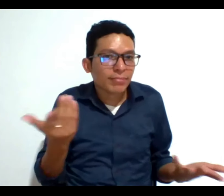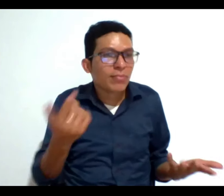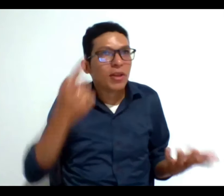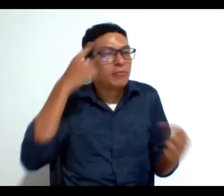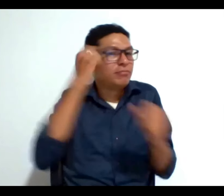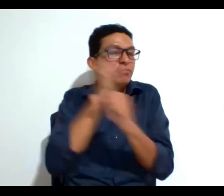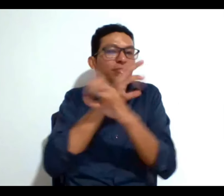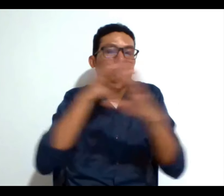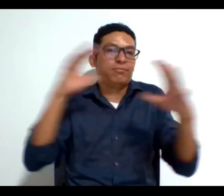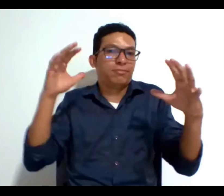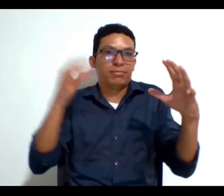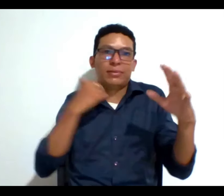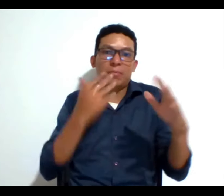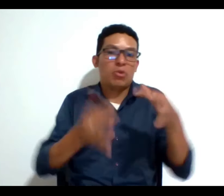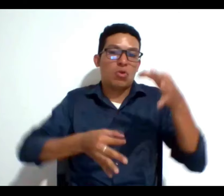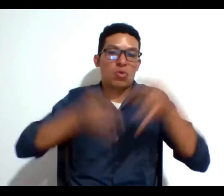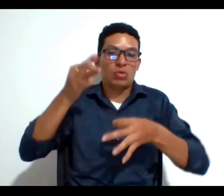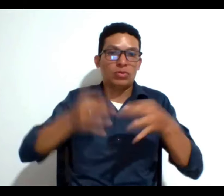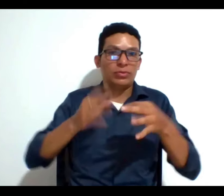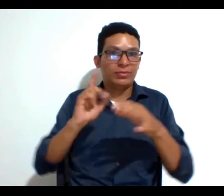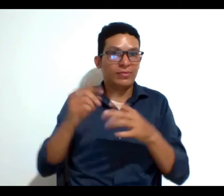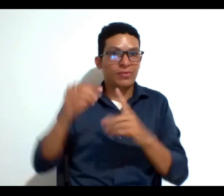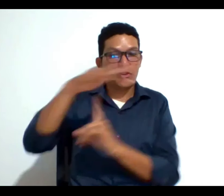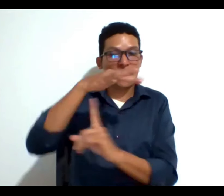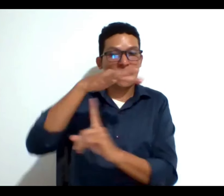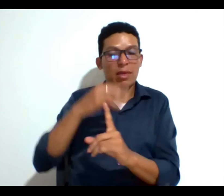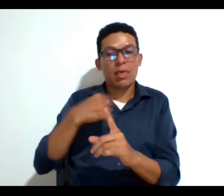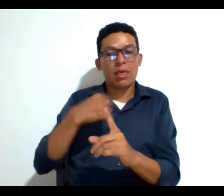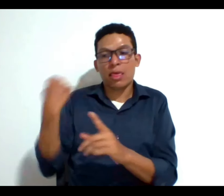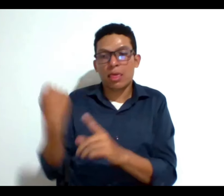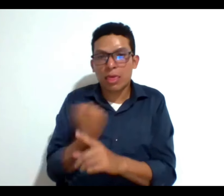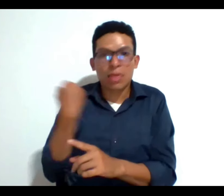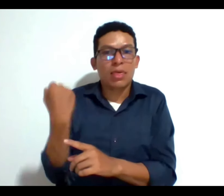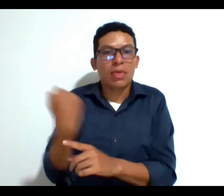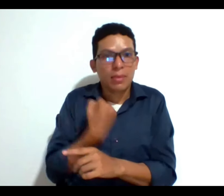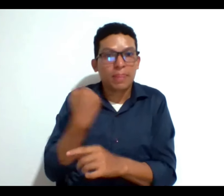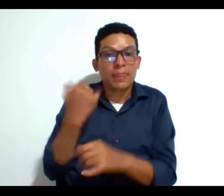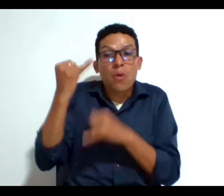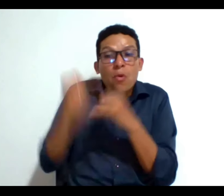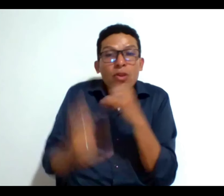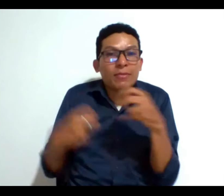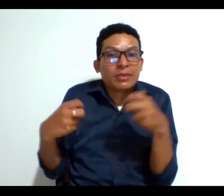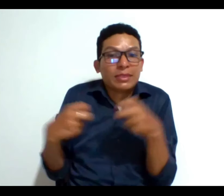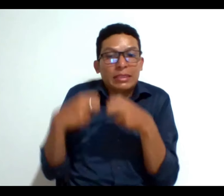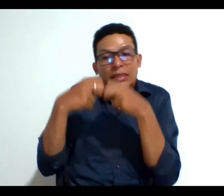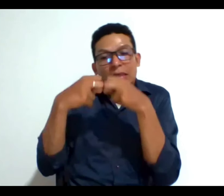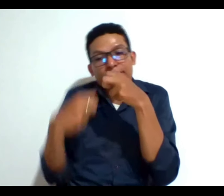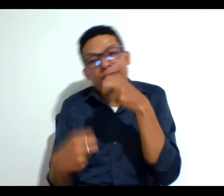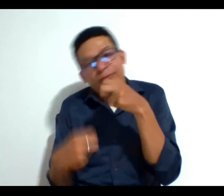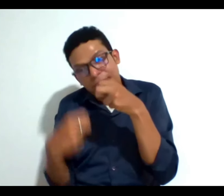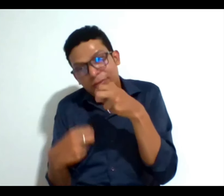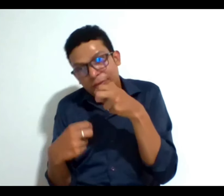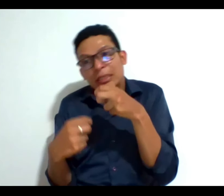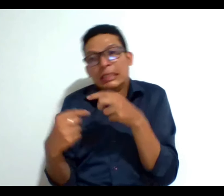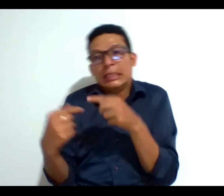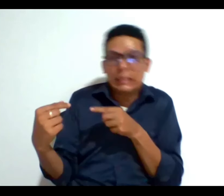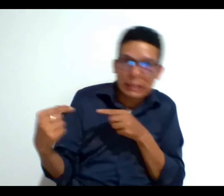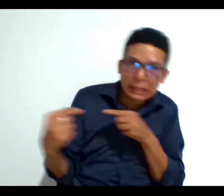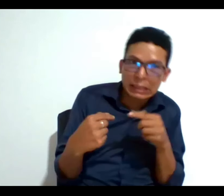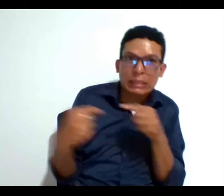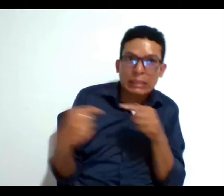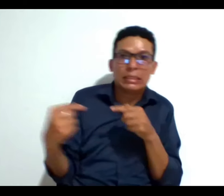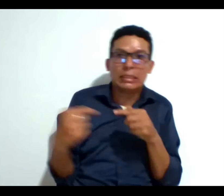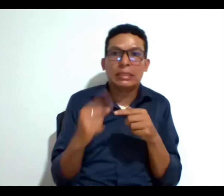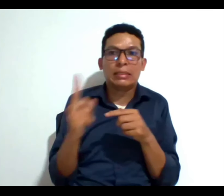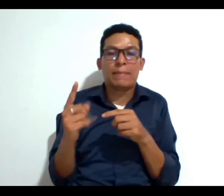hacer un litigio en este contexto y desgastar mis últimas energías o tener que pelear por mi derecho pelear en el sentido del